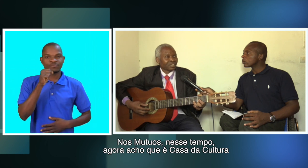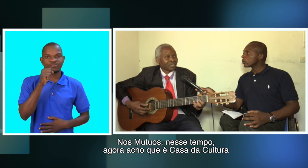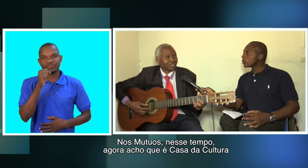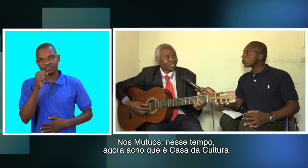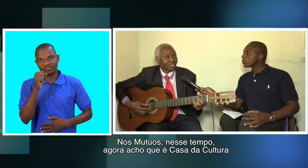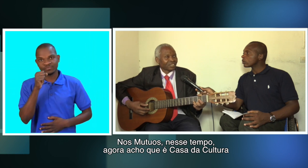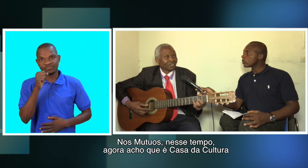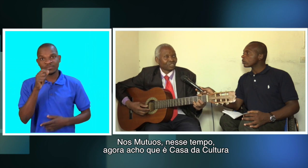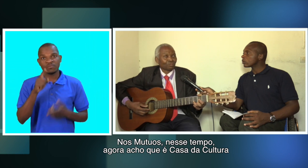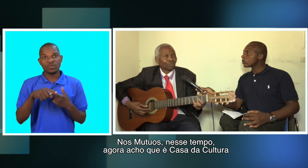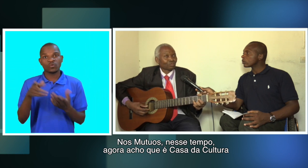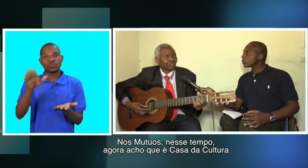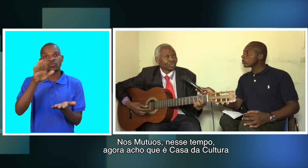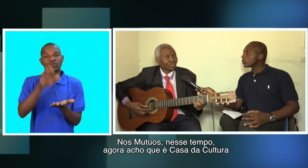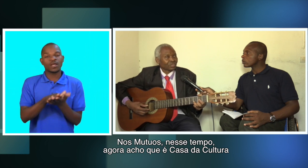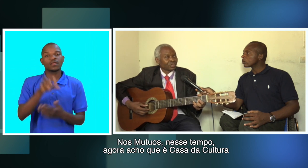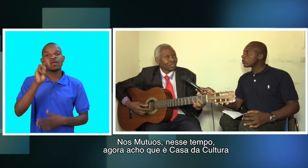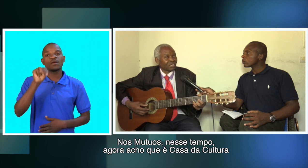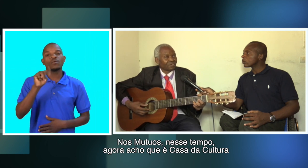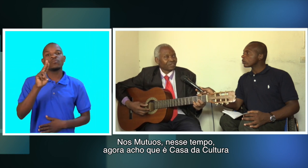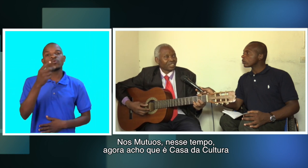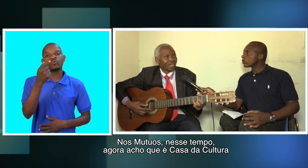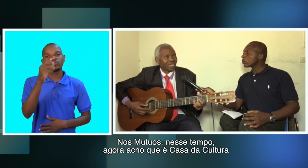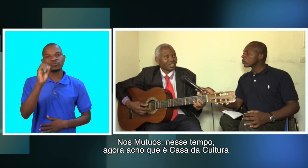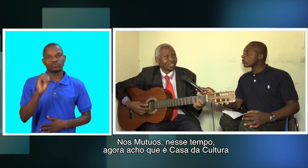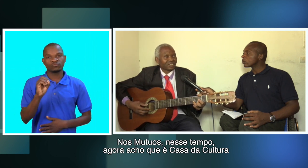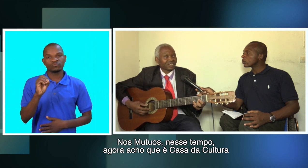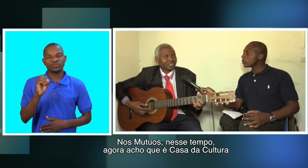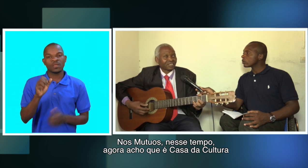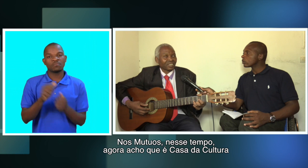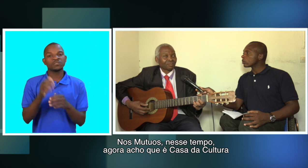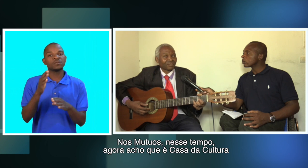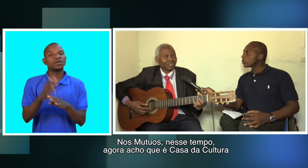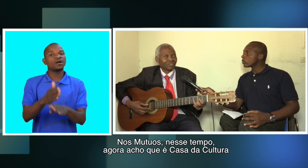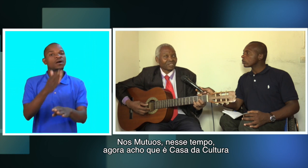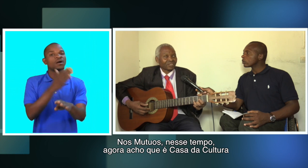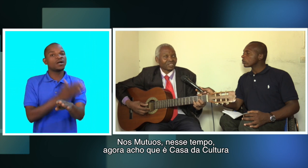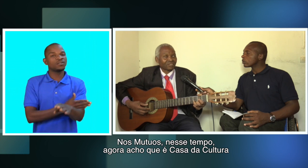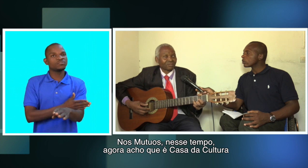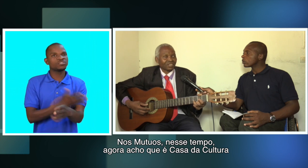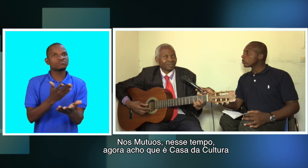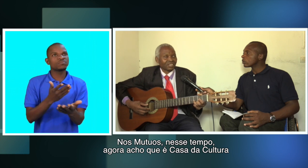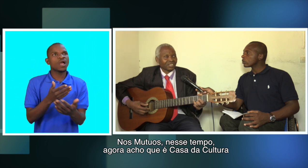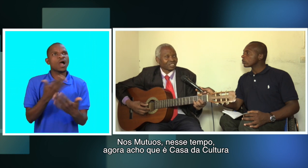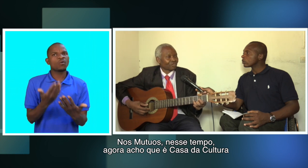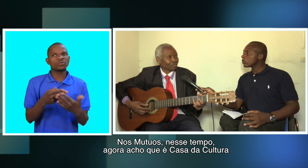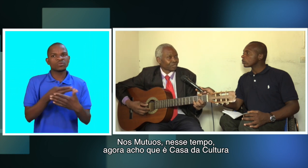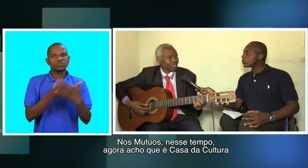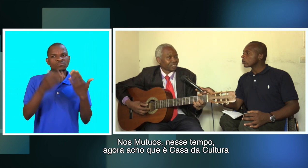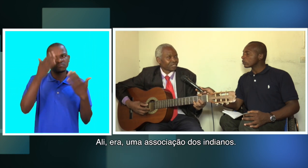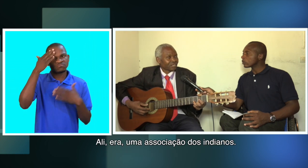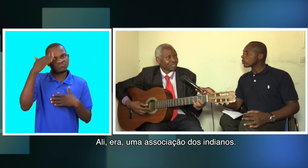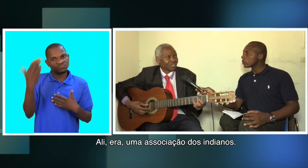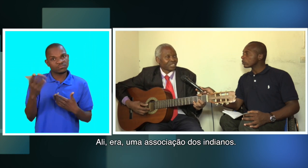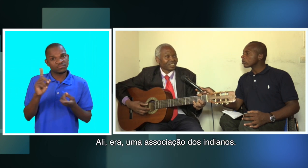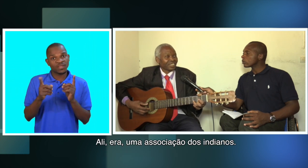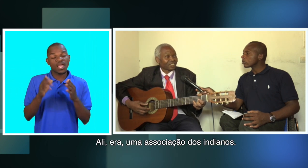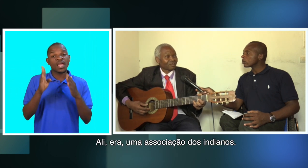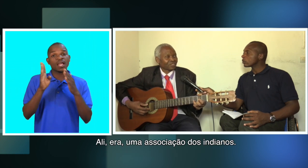nos mútuos havia nesse tempo agora não sei como se chama casa de cultura ali era uma